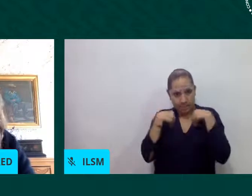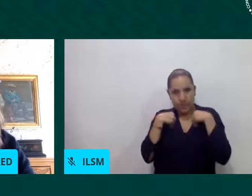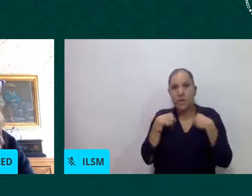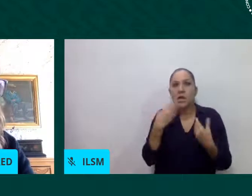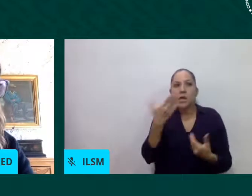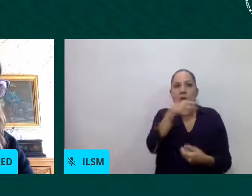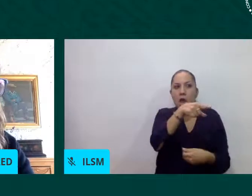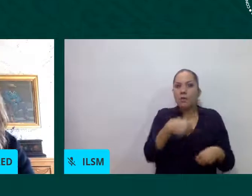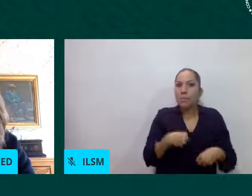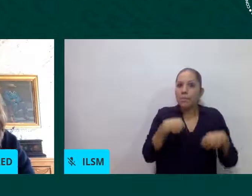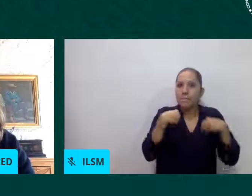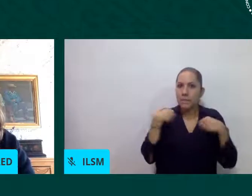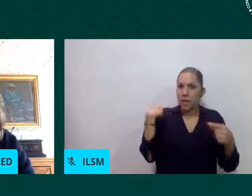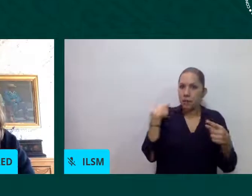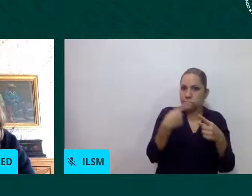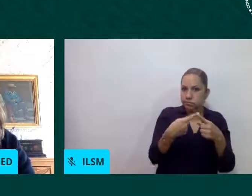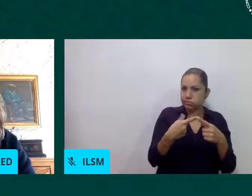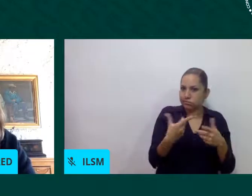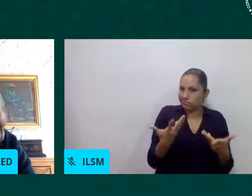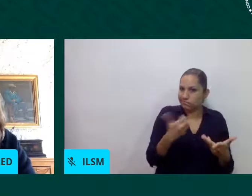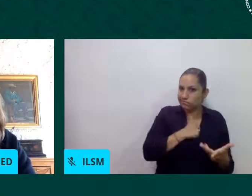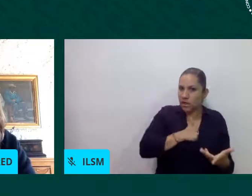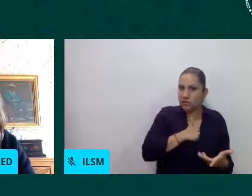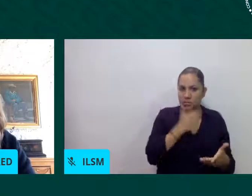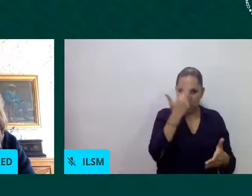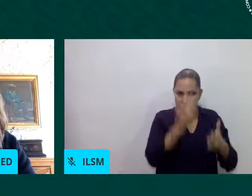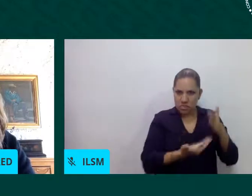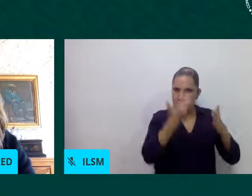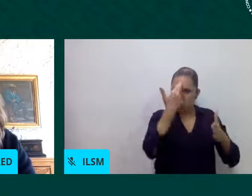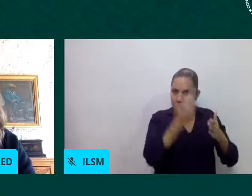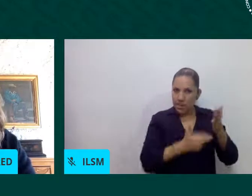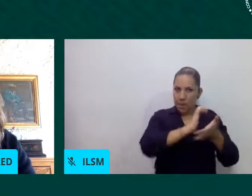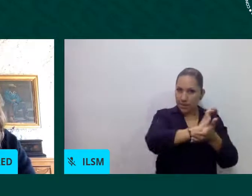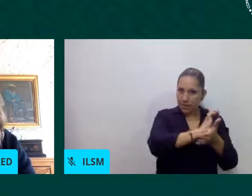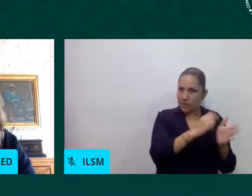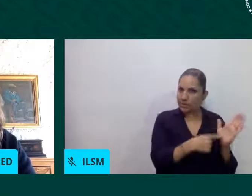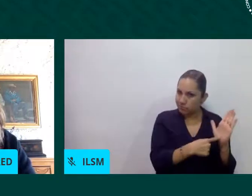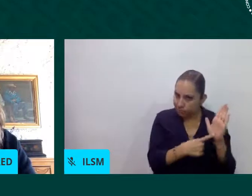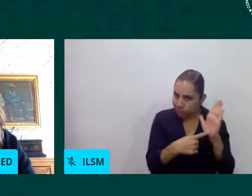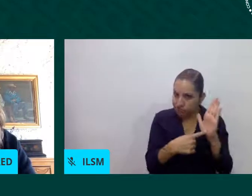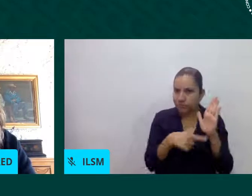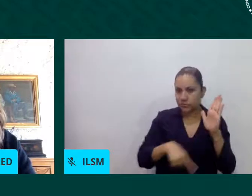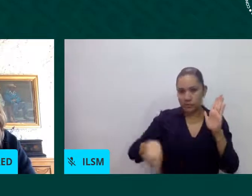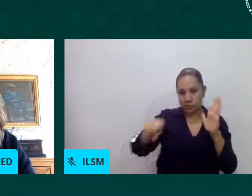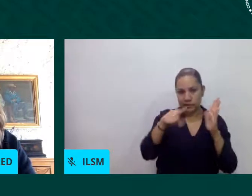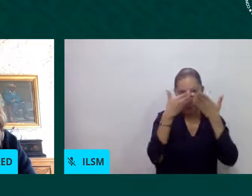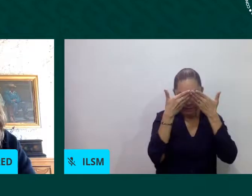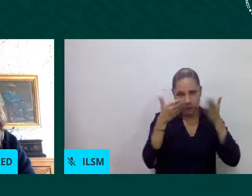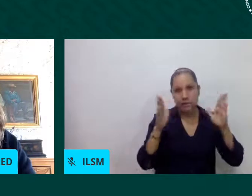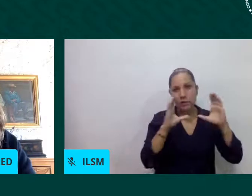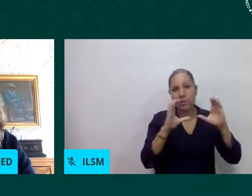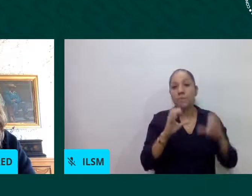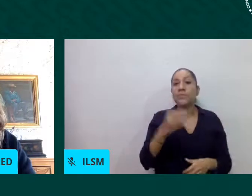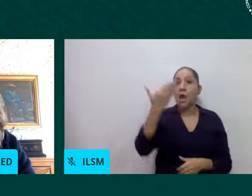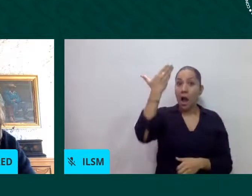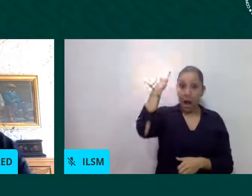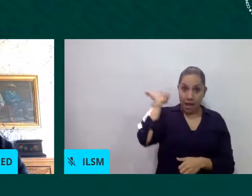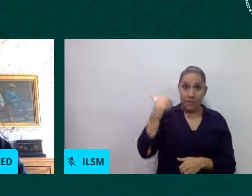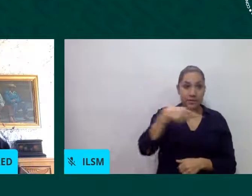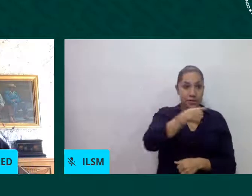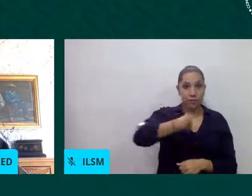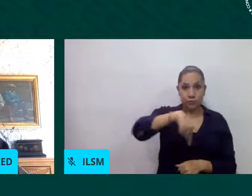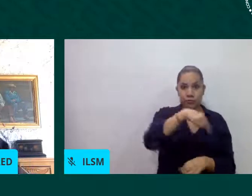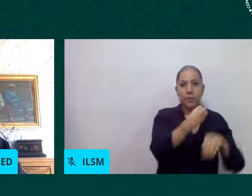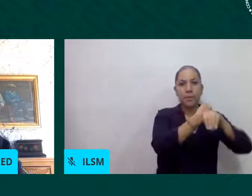mencioné también hace un momento tuvimos el ciclo de conversatorios de impactos diferenciados en donde bueno pues una de las conclusiones fue la